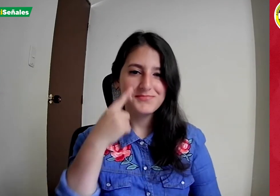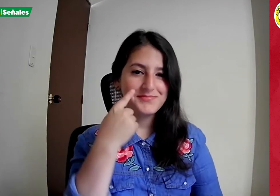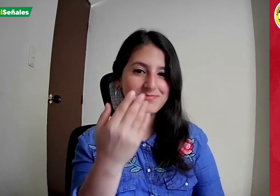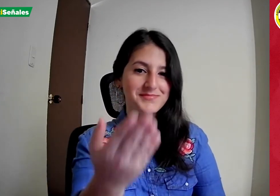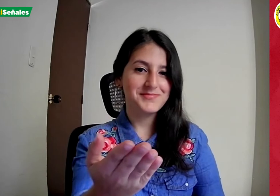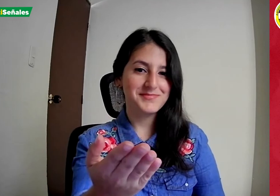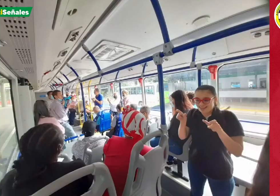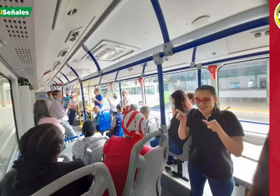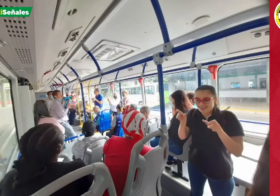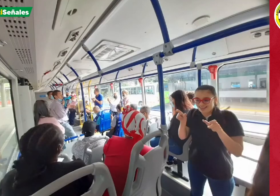Miremos.